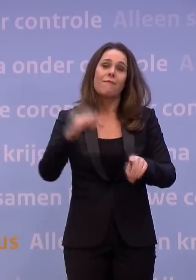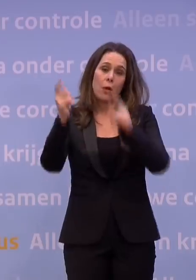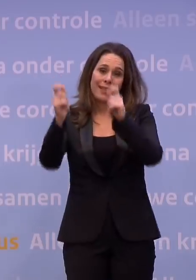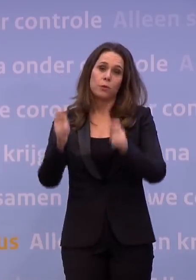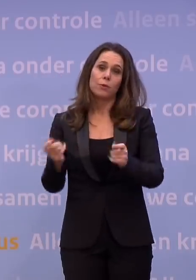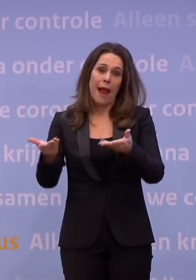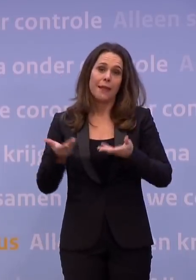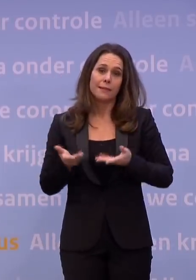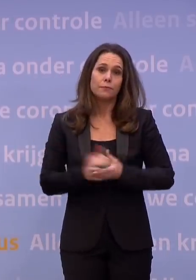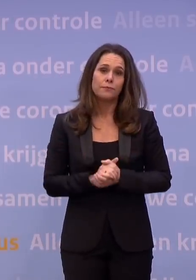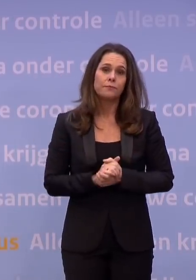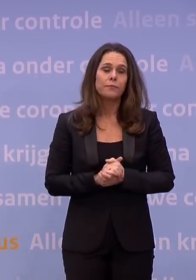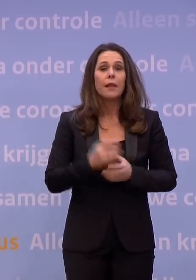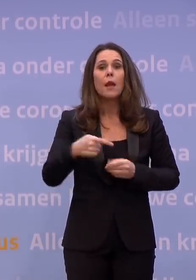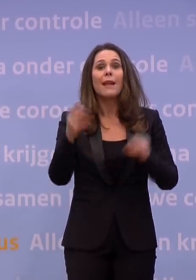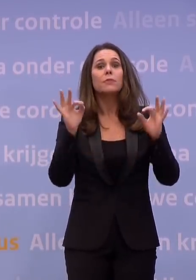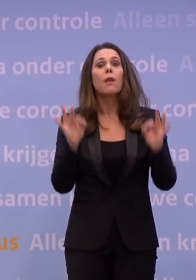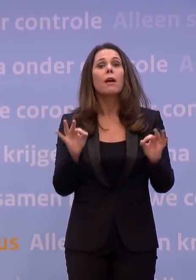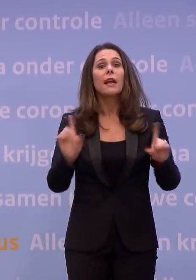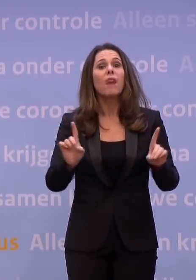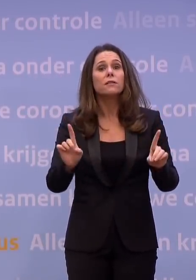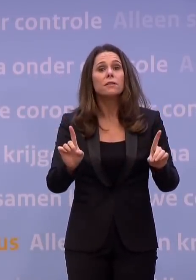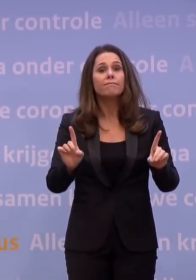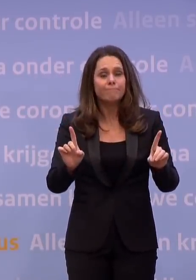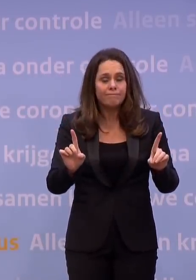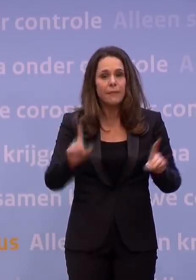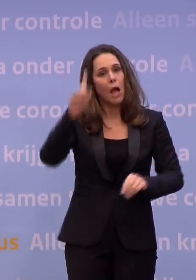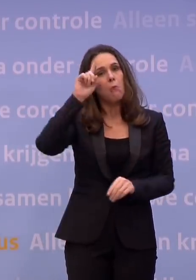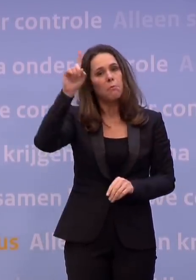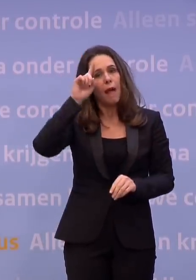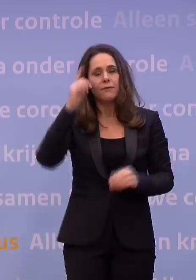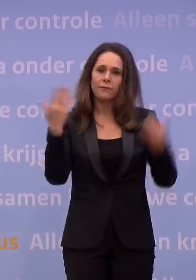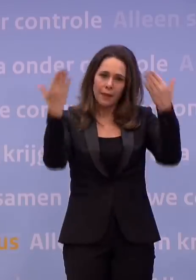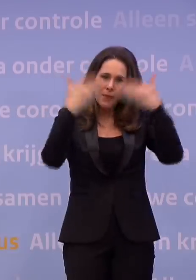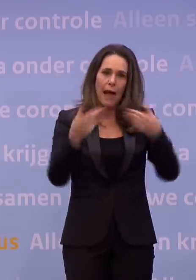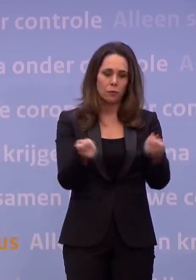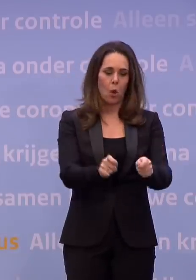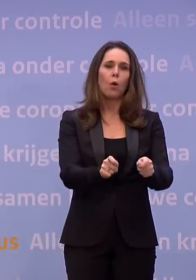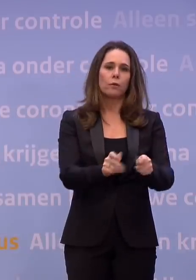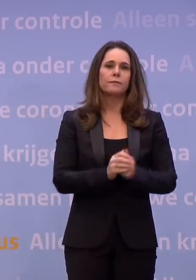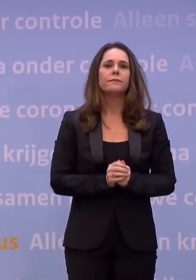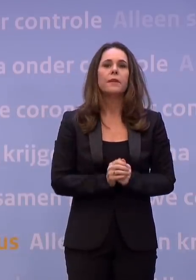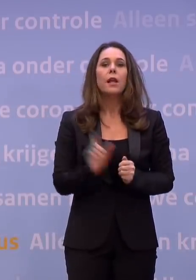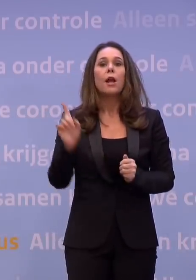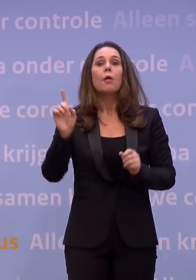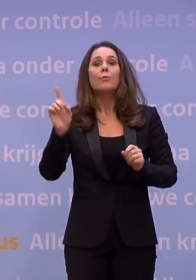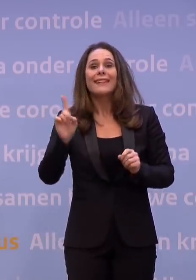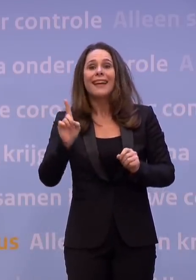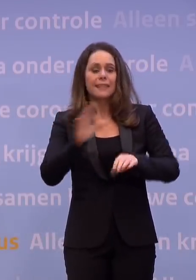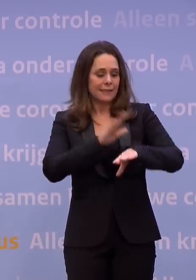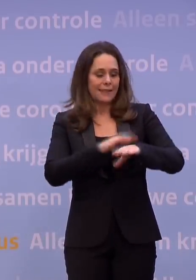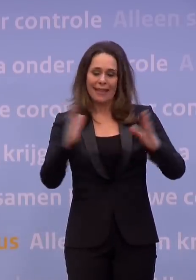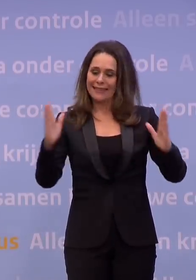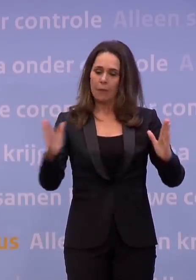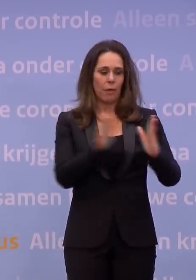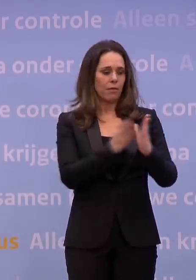Het belangrijkste is dat we vandaag met het voornemen komen voor een avondklok. Dus een verbod om buiten te zijn tussen bepaalde